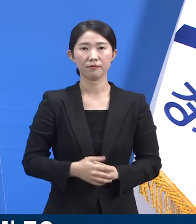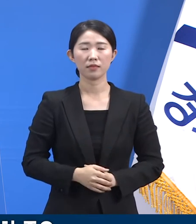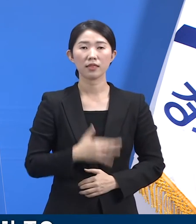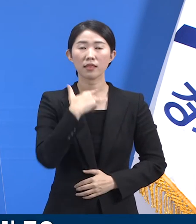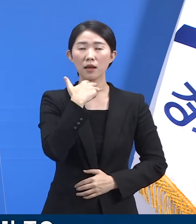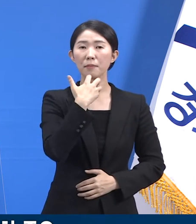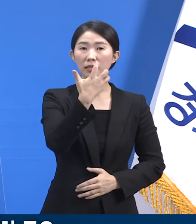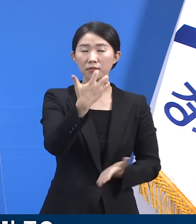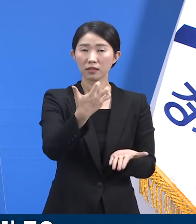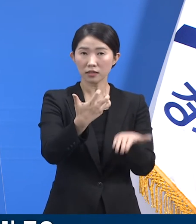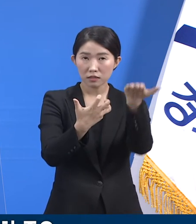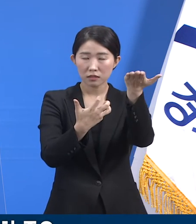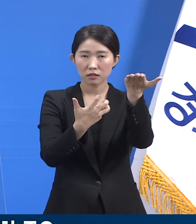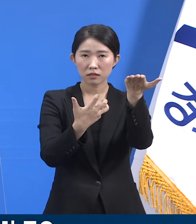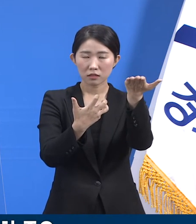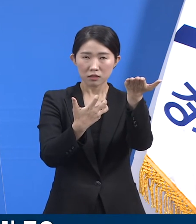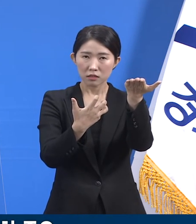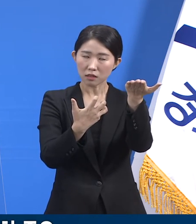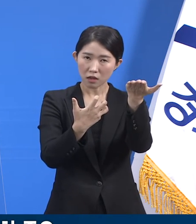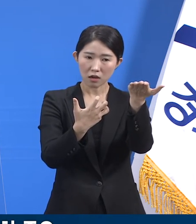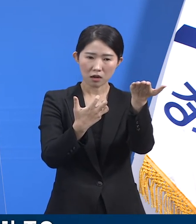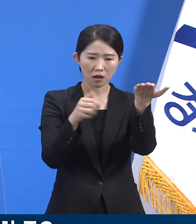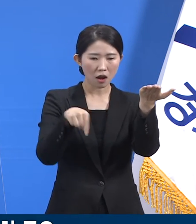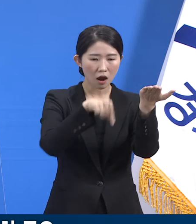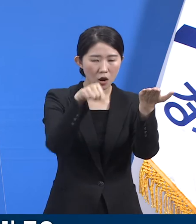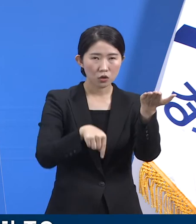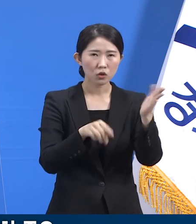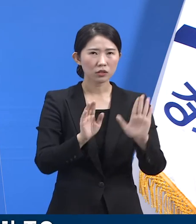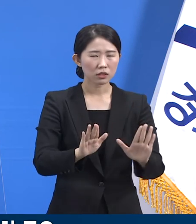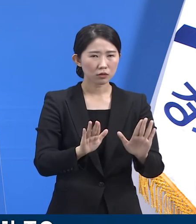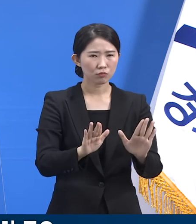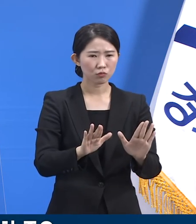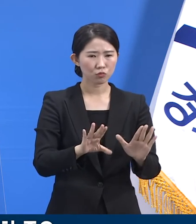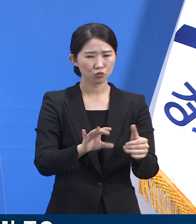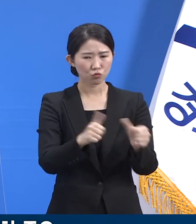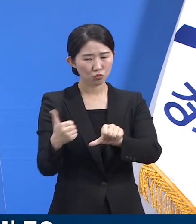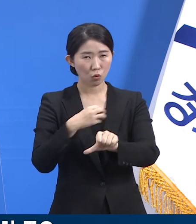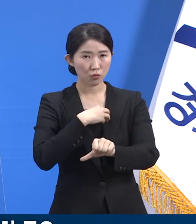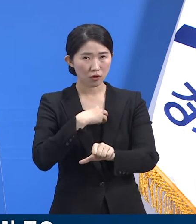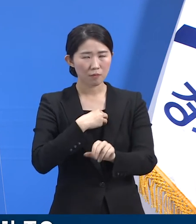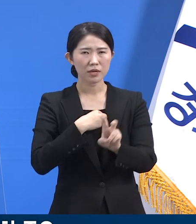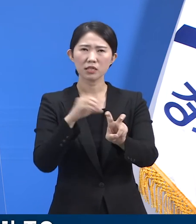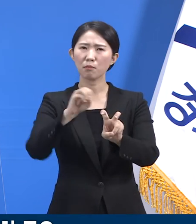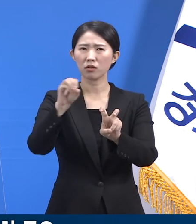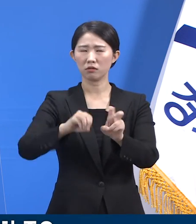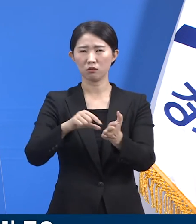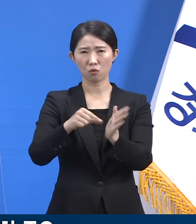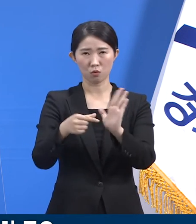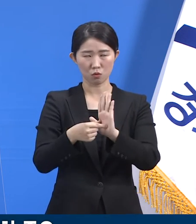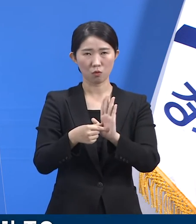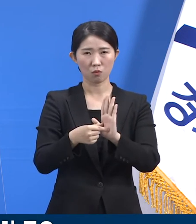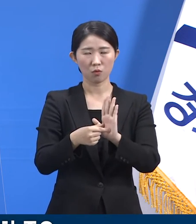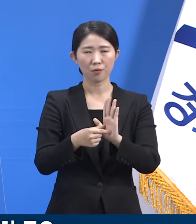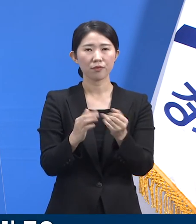연령층에서 20% 내외의 치명률이 보고되는 현실을 생각한다면 더욱 그렇습니다.